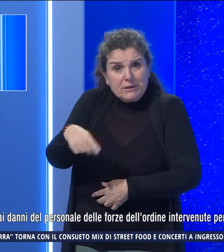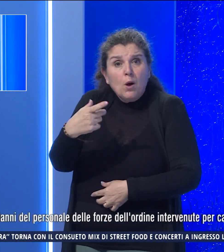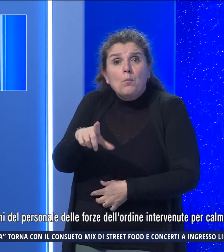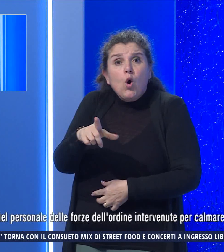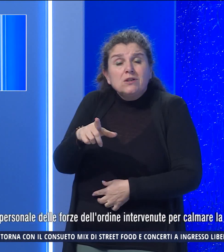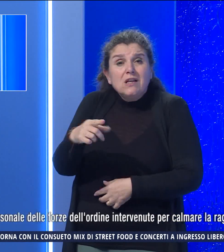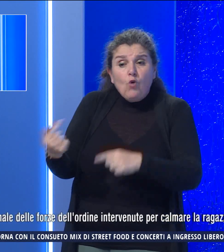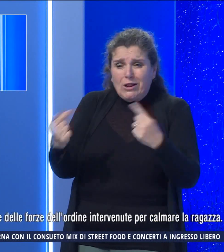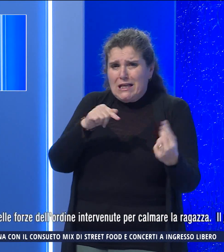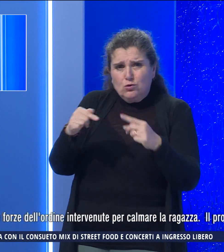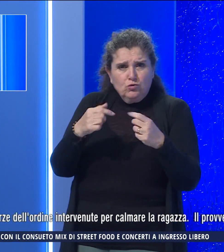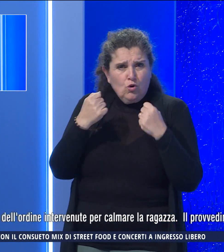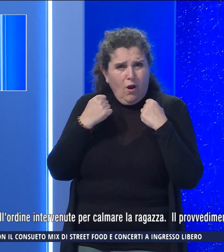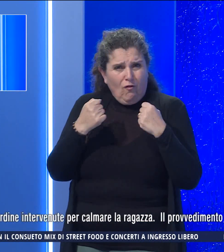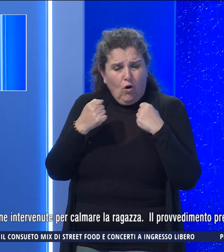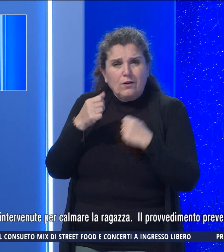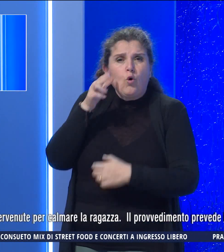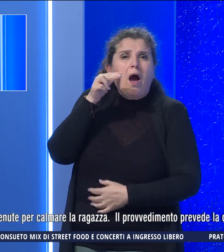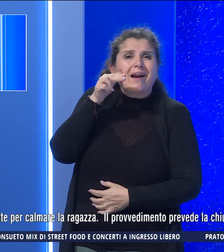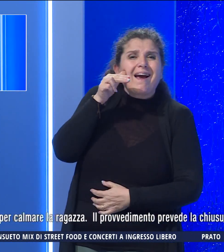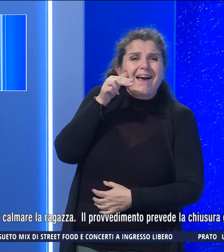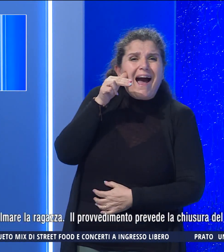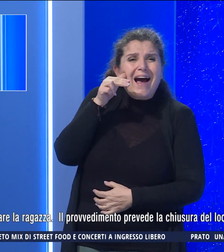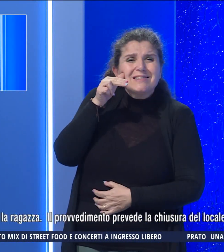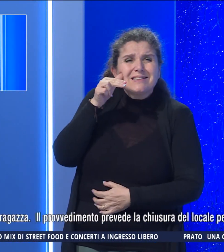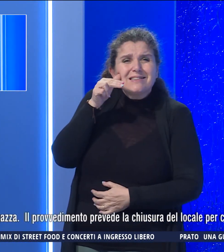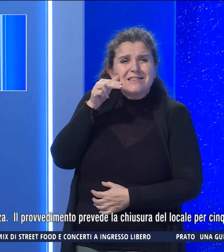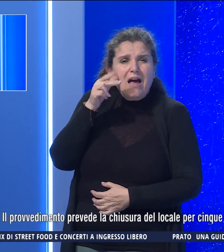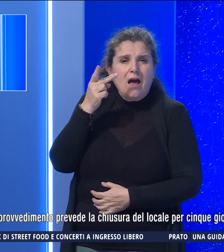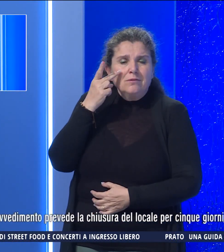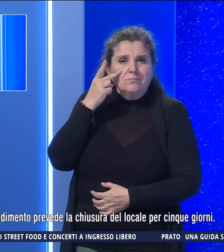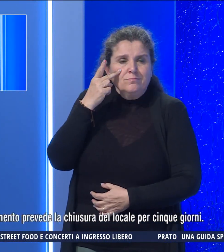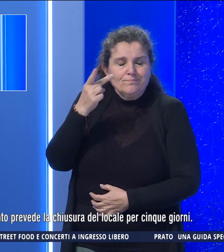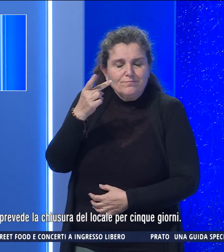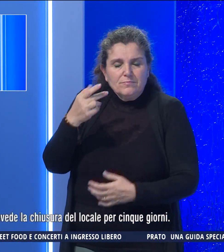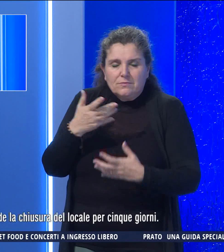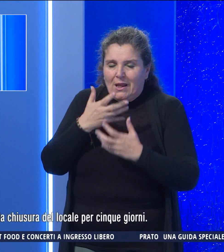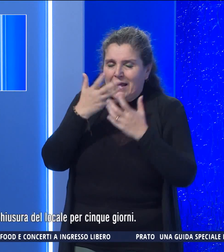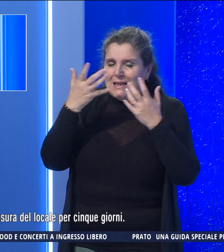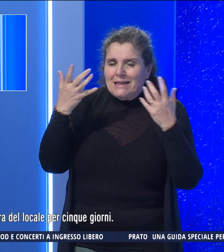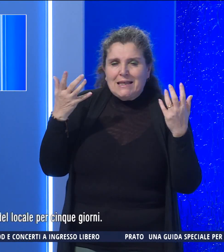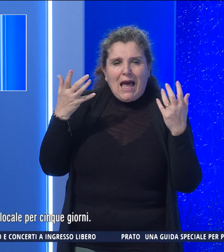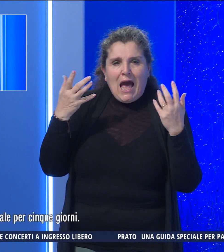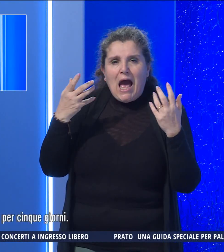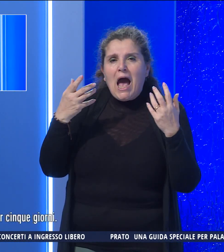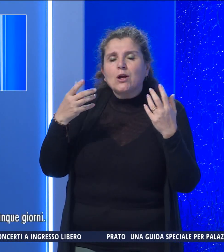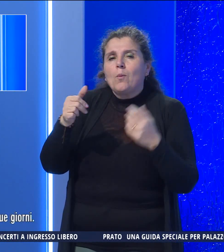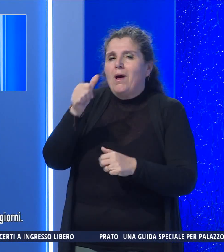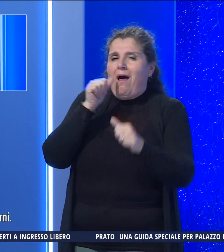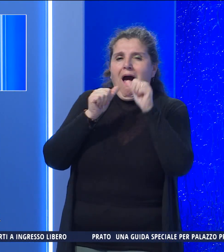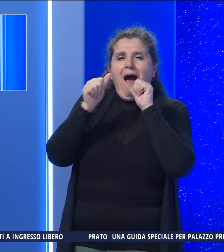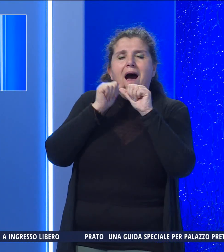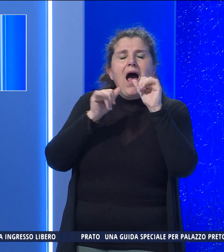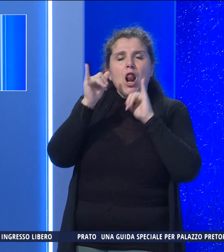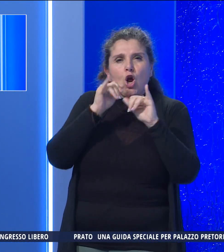'accesa discussione tra una ragazza in evidente stato di alterazione probabilmente per l'abuso di alcol